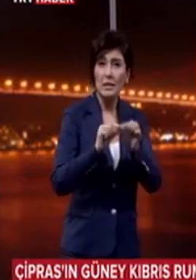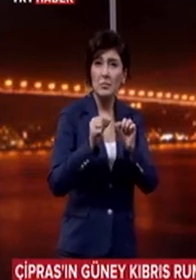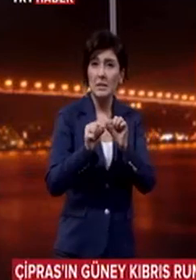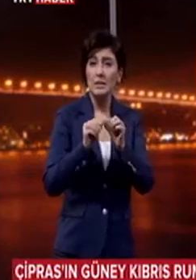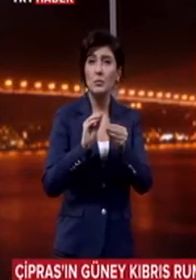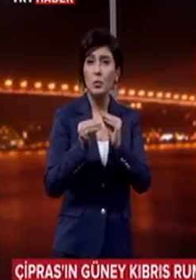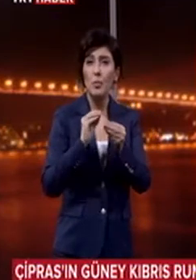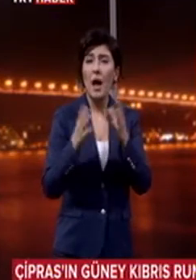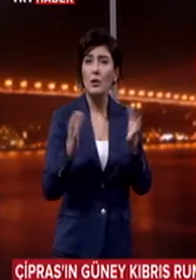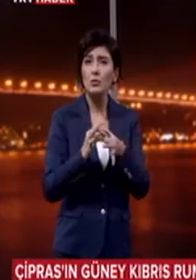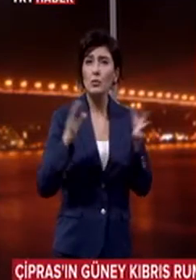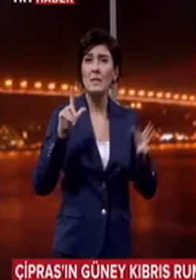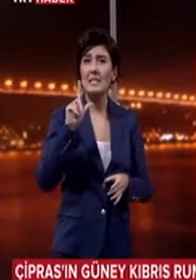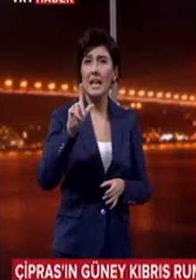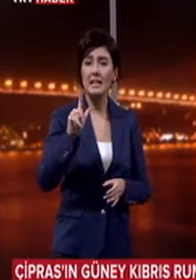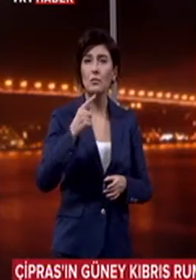artık çözülmesi gerektiğine ilişkin sözlerini aktardı.